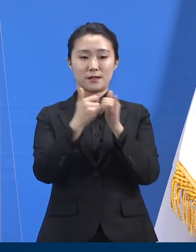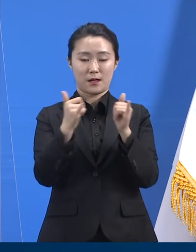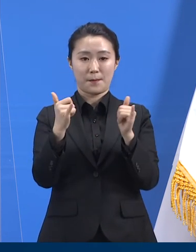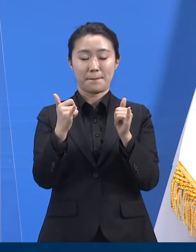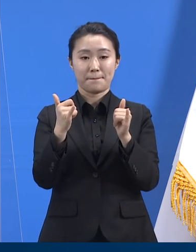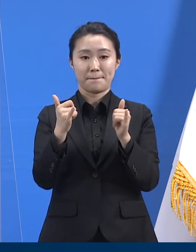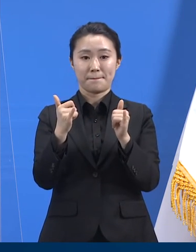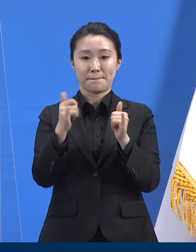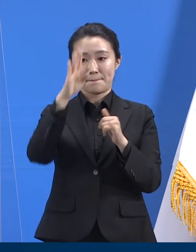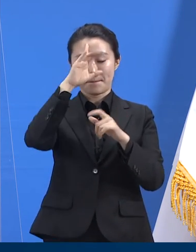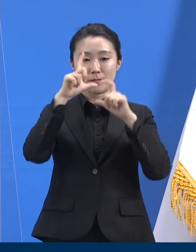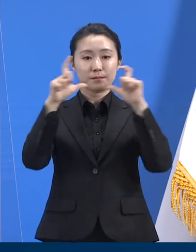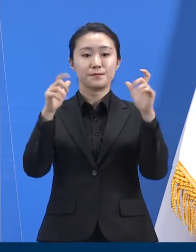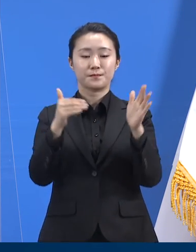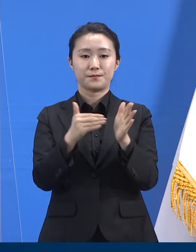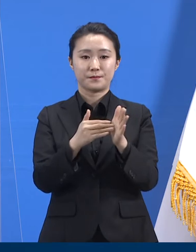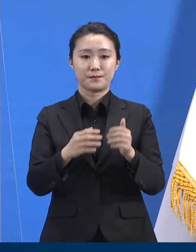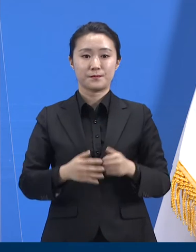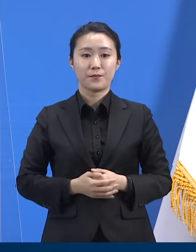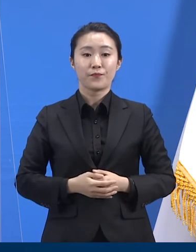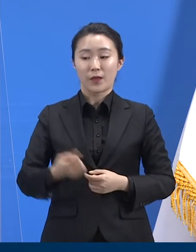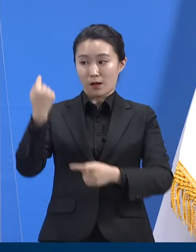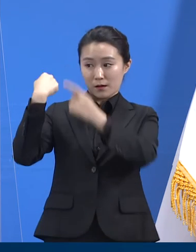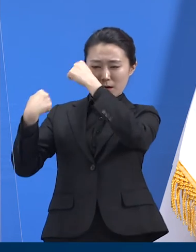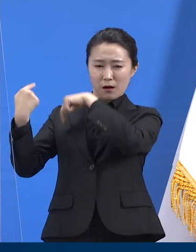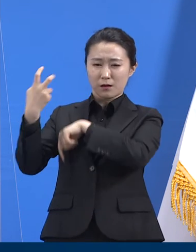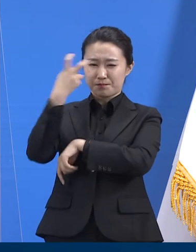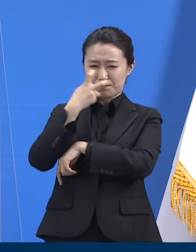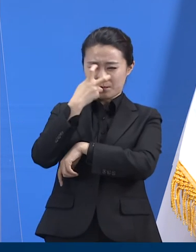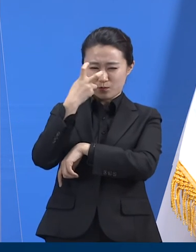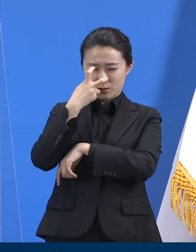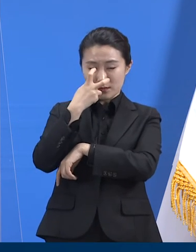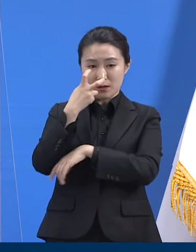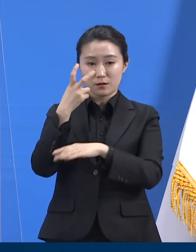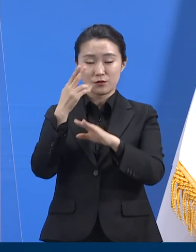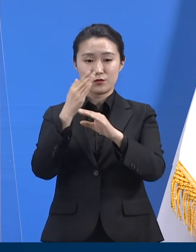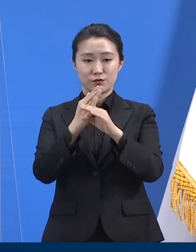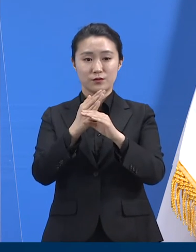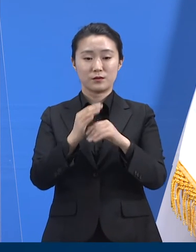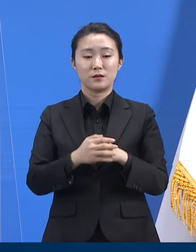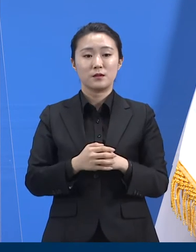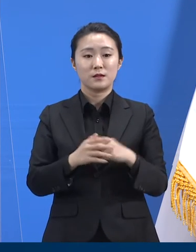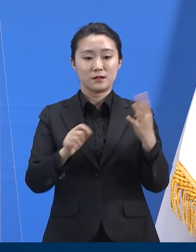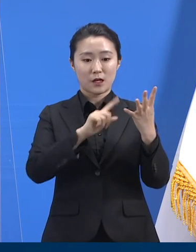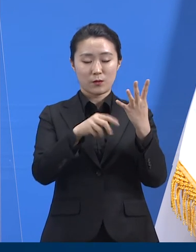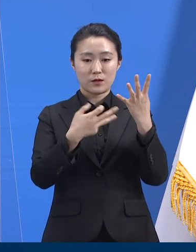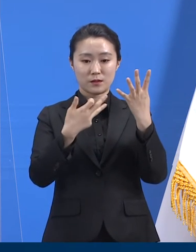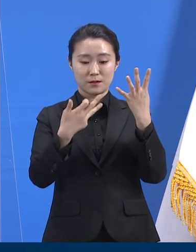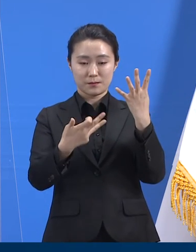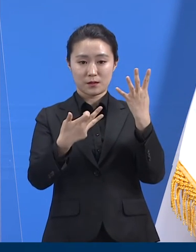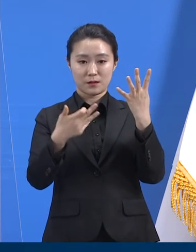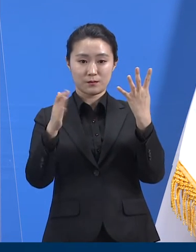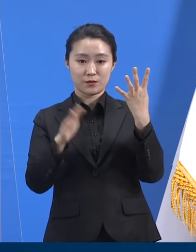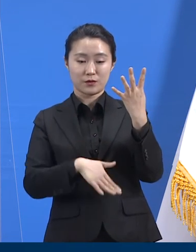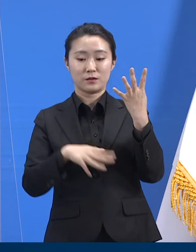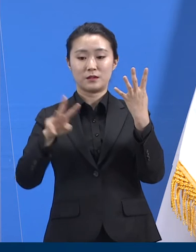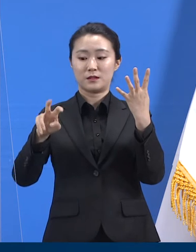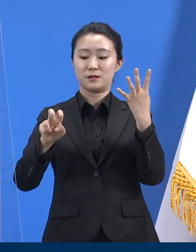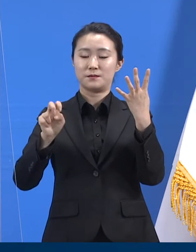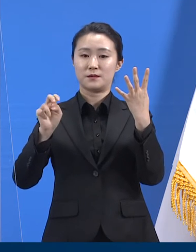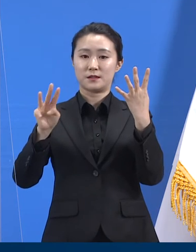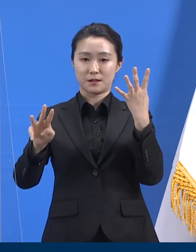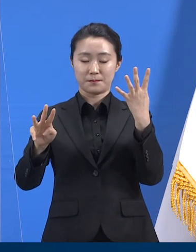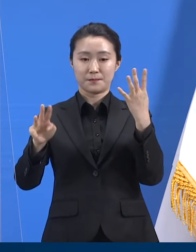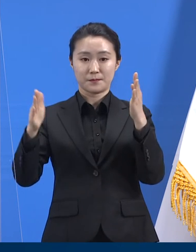역학조사를 통해 정확한 노출 규모를 파악 중에 있으며 18일부터 23일까지 확진자와